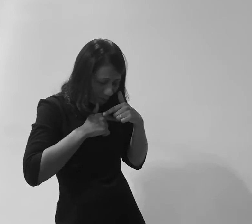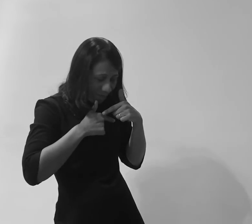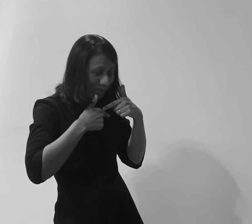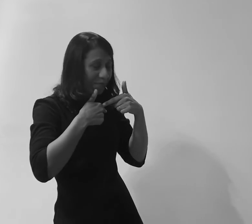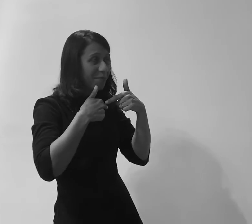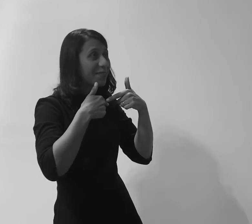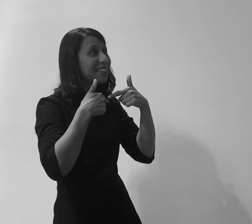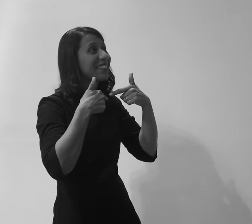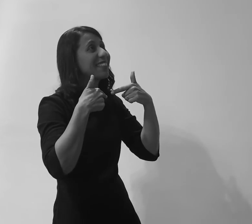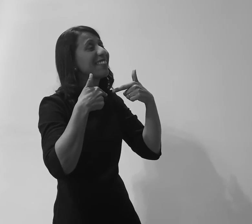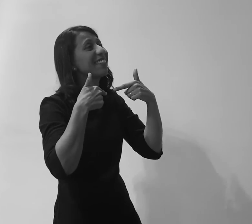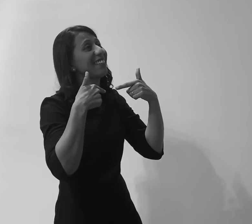lágrimas